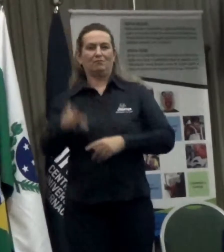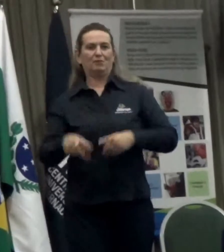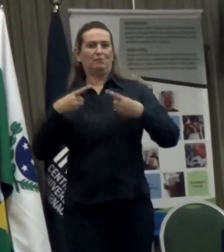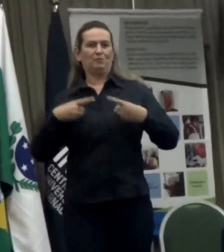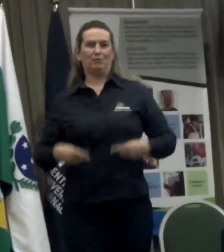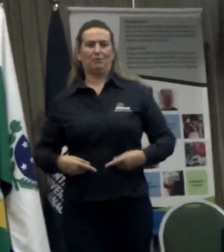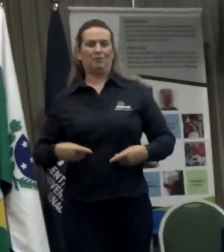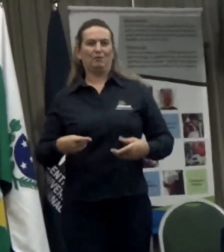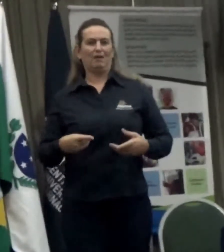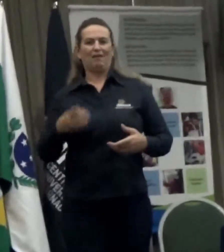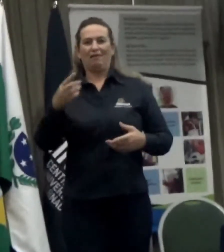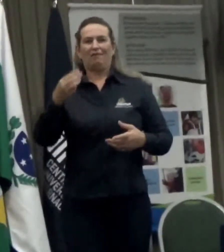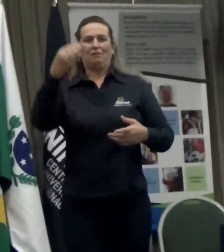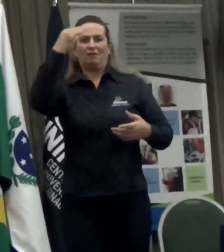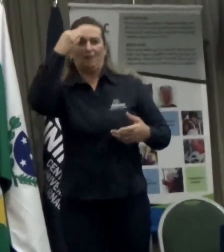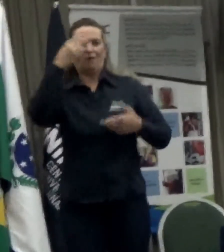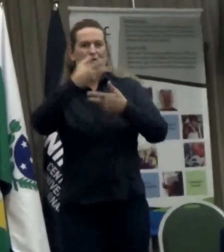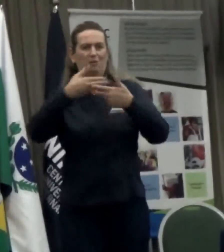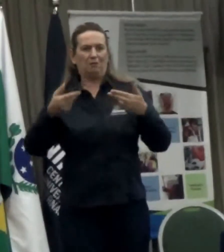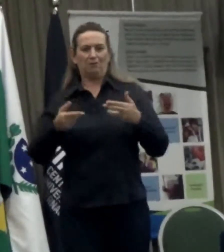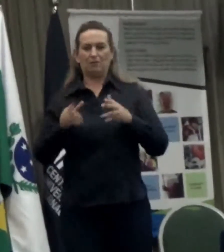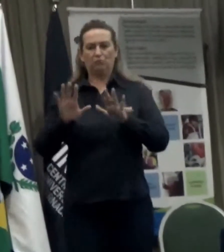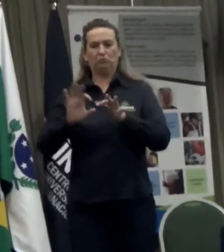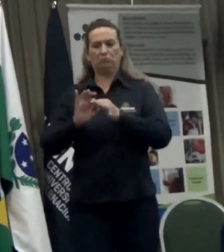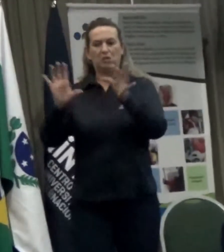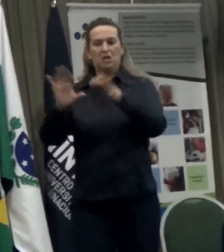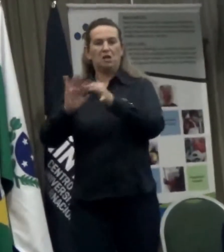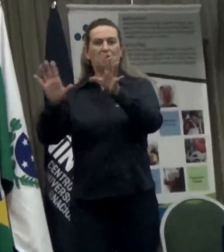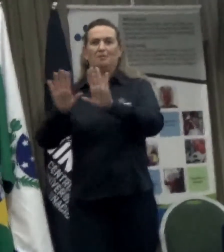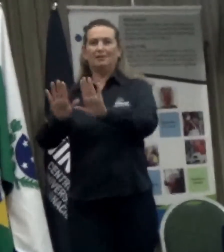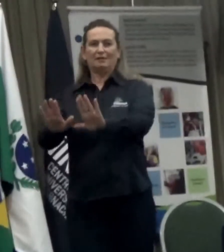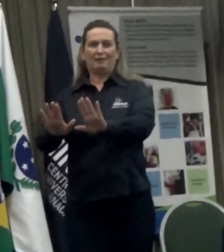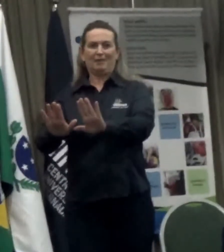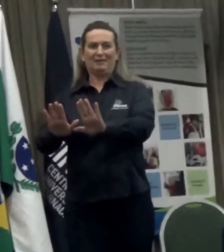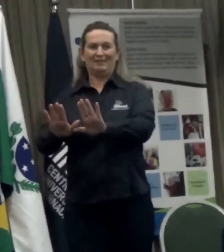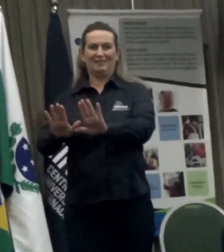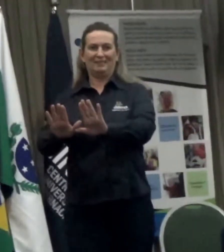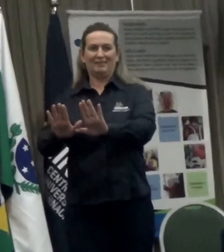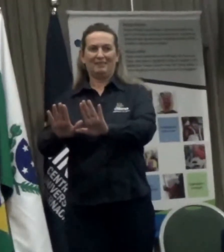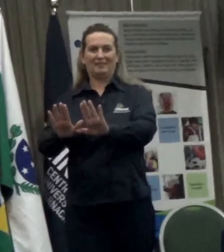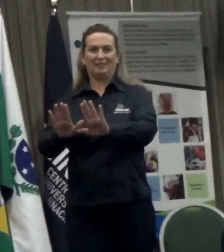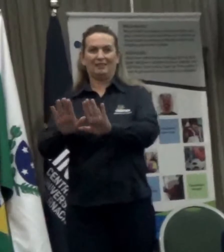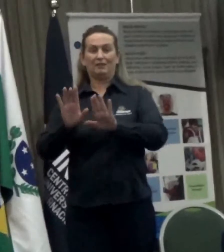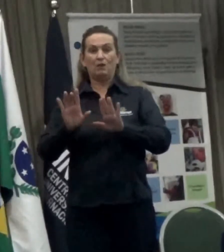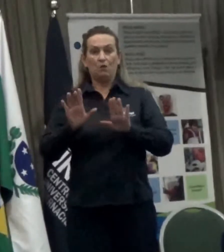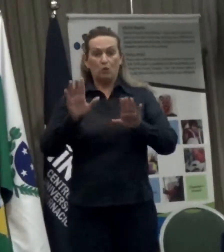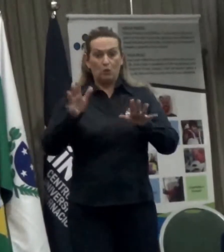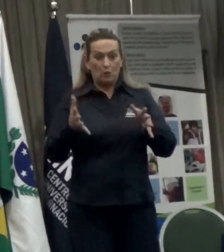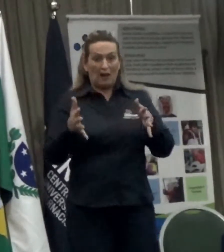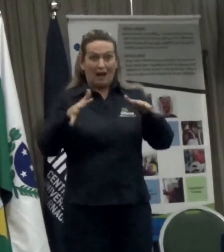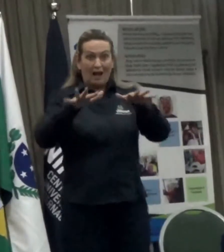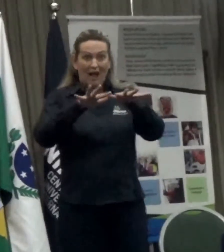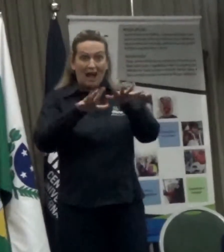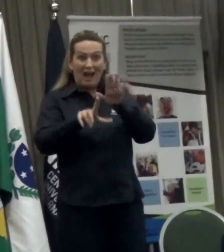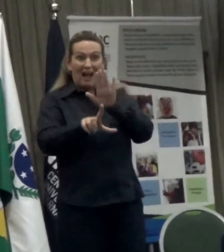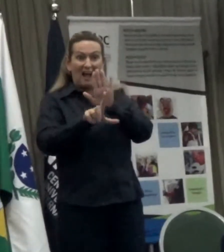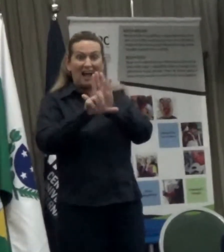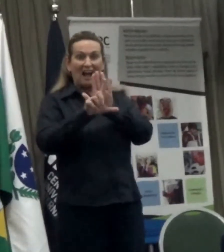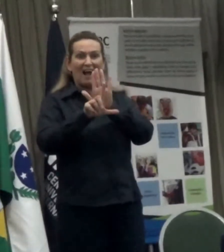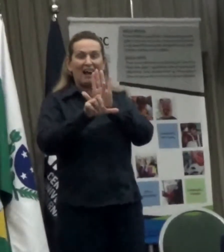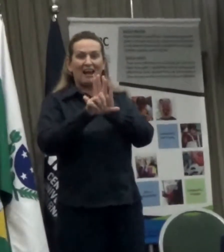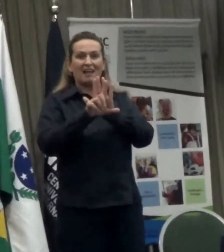mental terá a interdição em caráter excepcionalíssimo, suplementar e estritamente